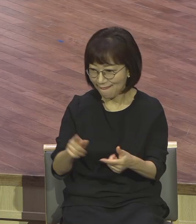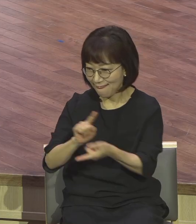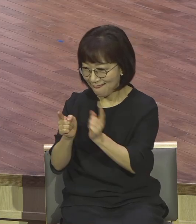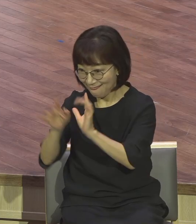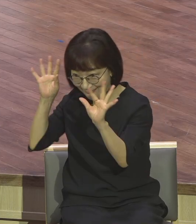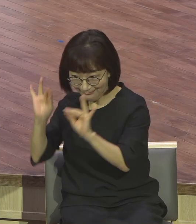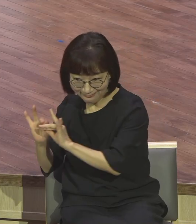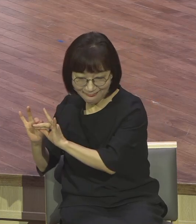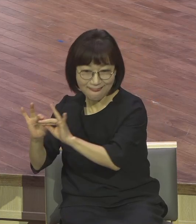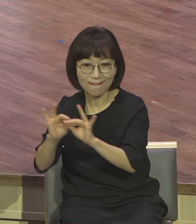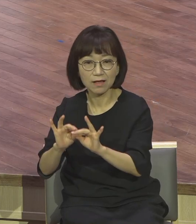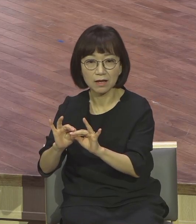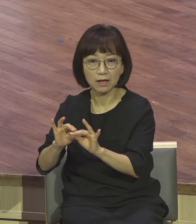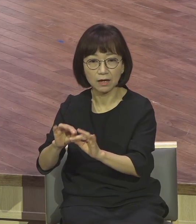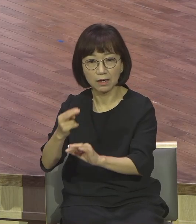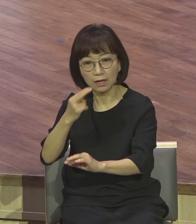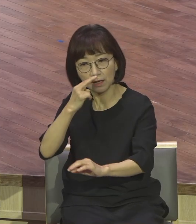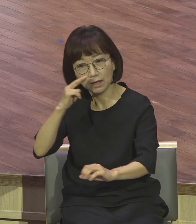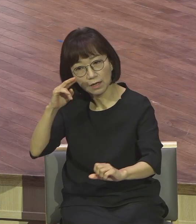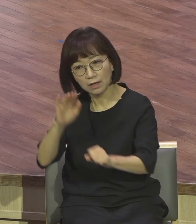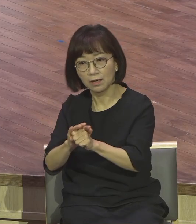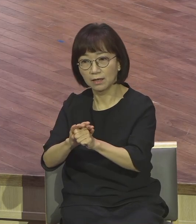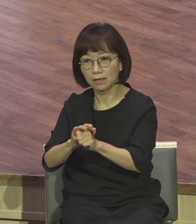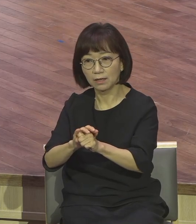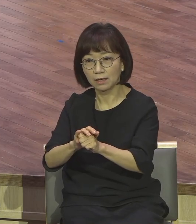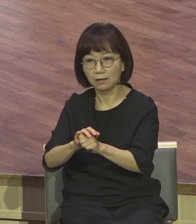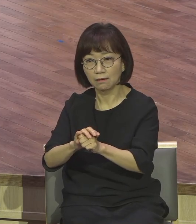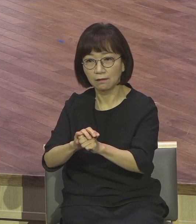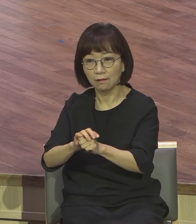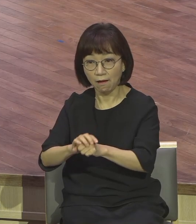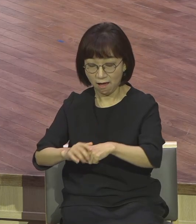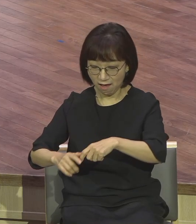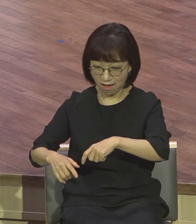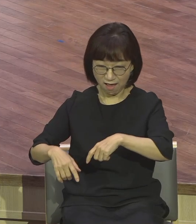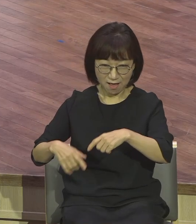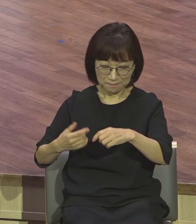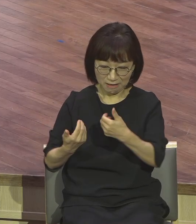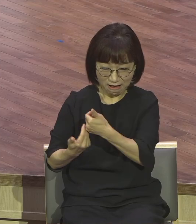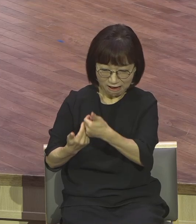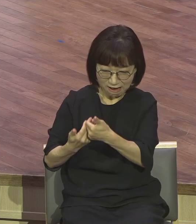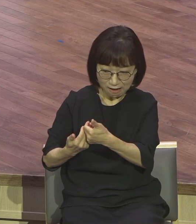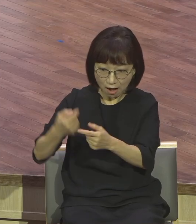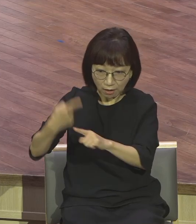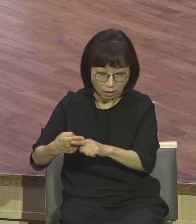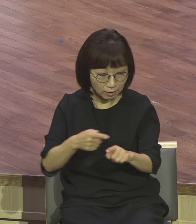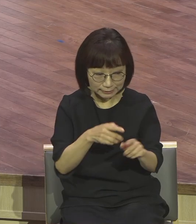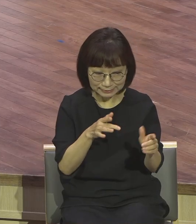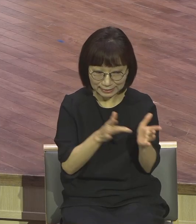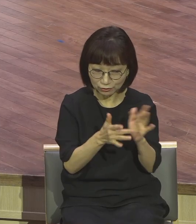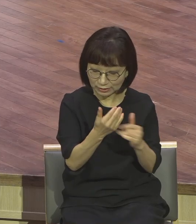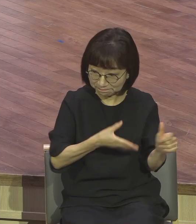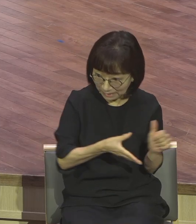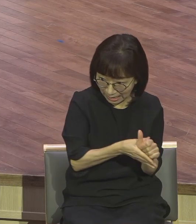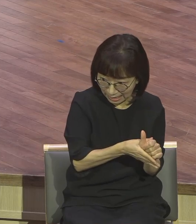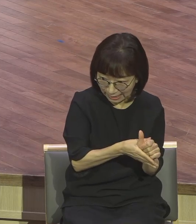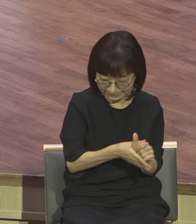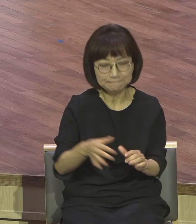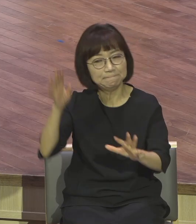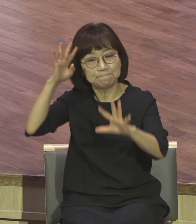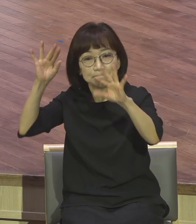원리스였어요. 예수님 공격에 대해서는 마태문 21장에 보면 이들이 로테이션으로 돌아가면서 다양한